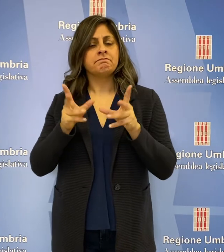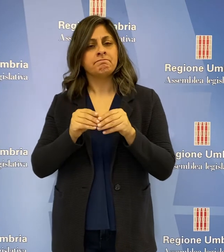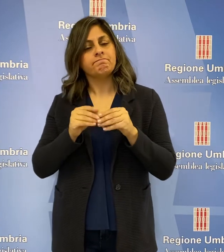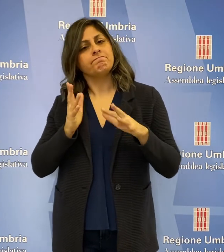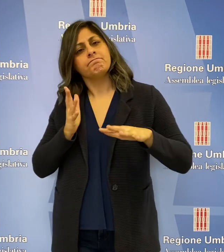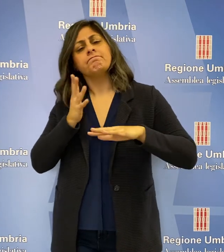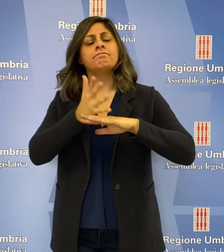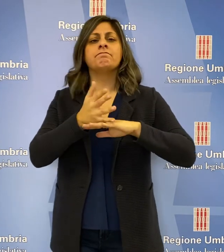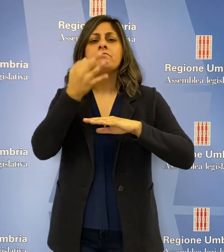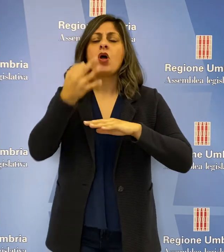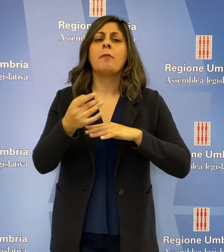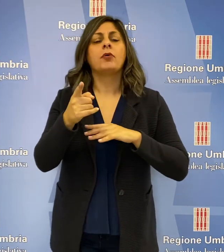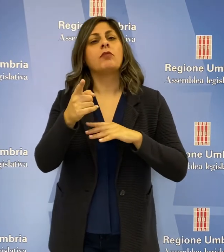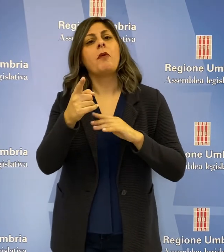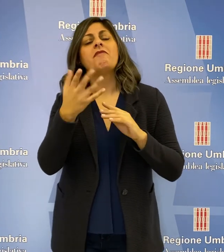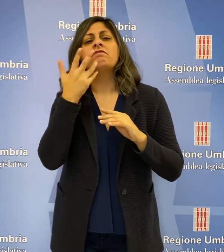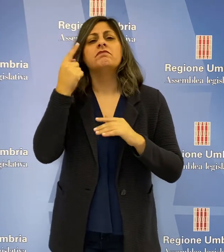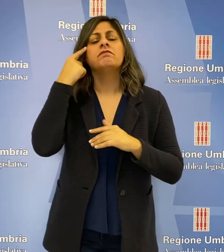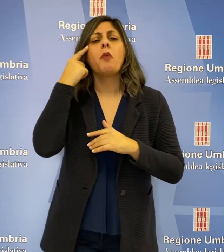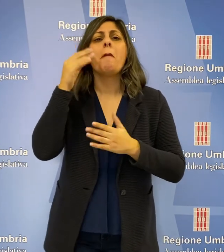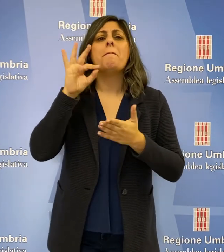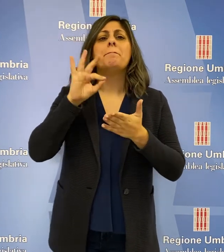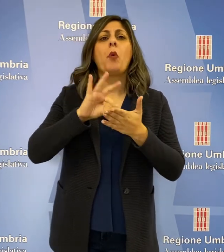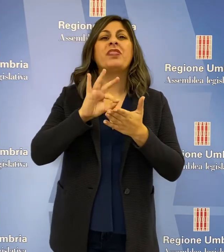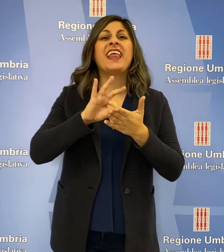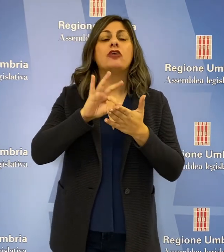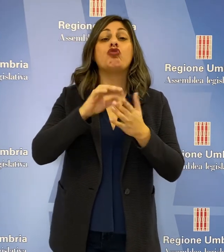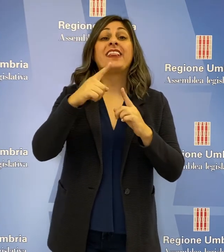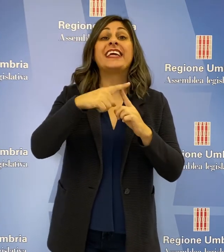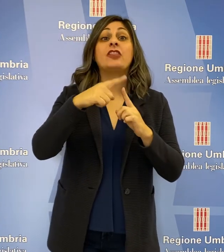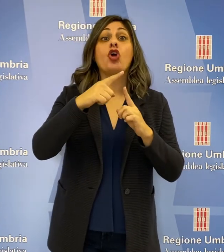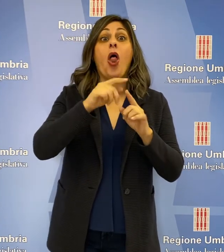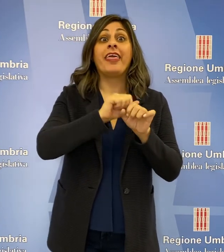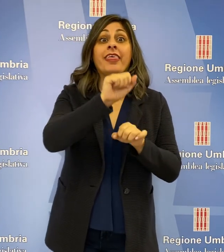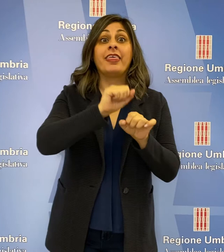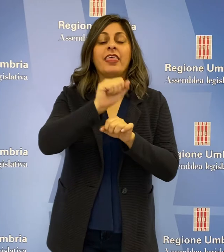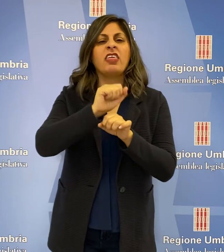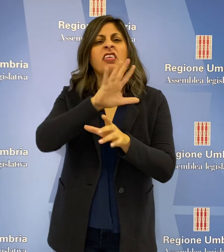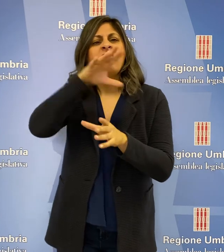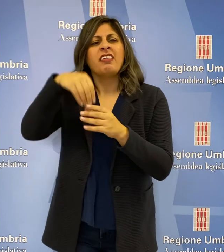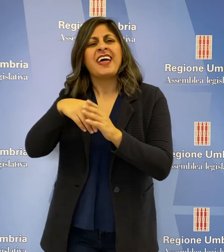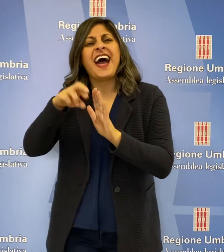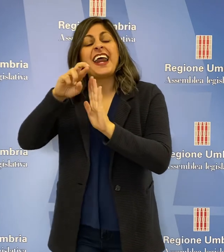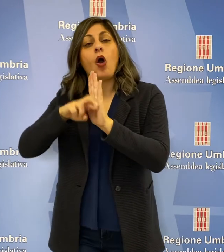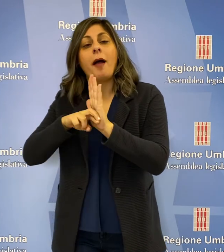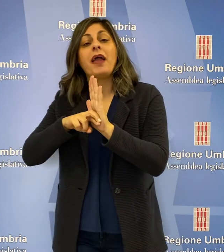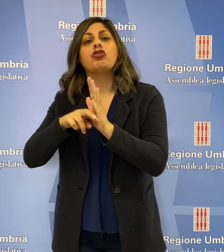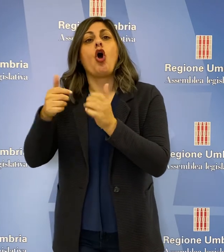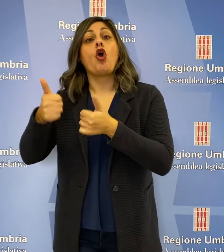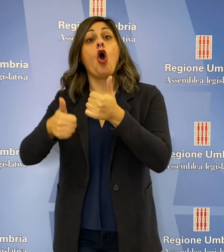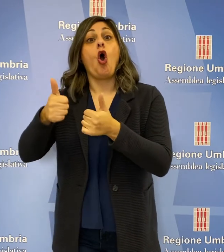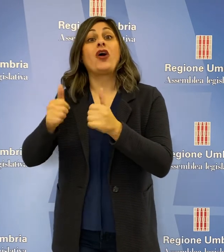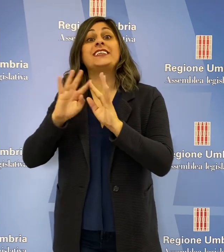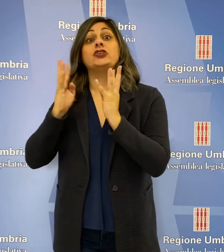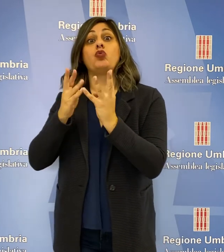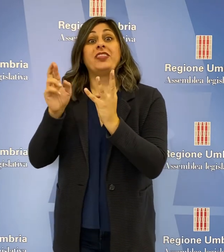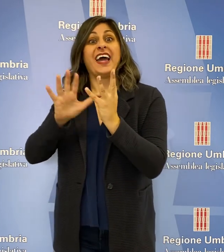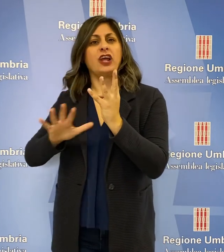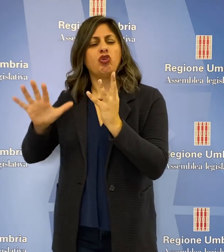Rontini sono intervenuti relativamente al punteggio previsto per i titoli nel regolamento dei concorsi della Giunta